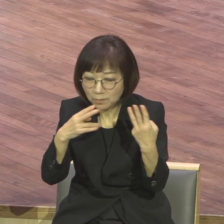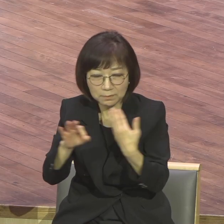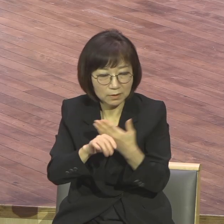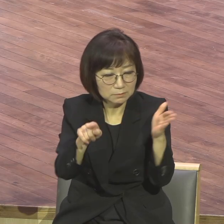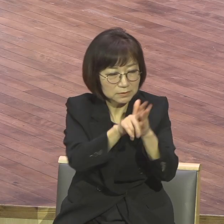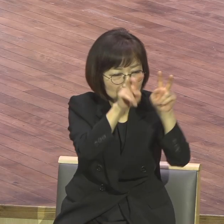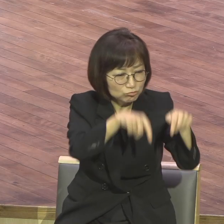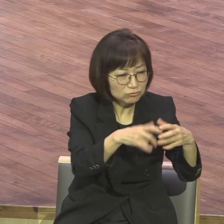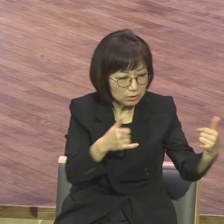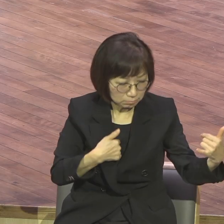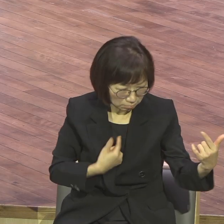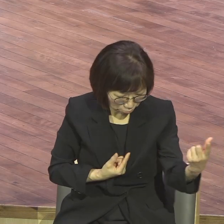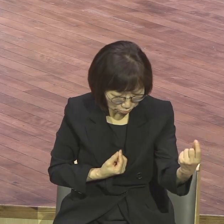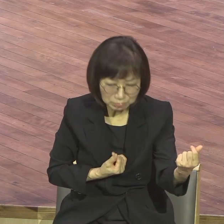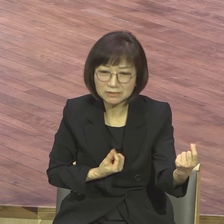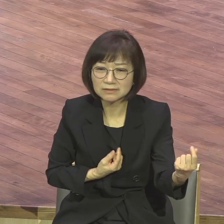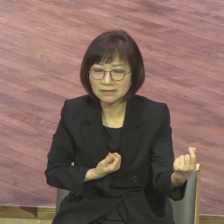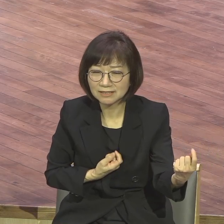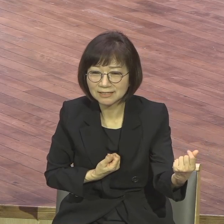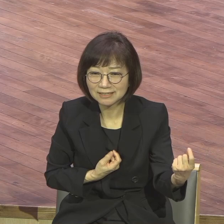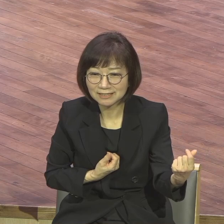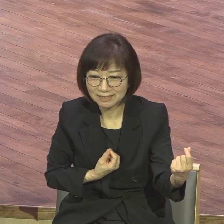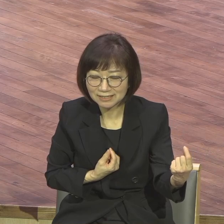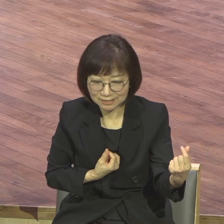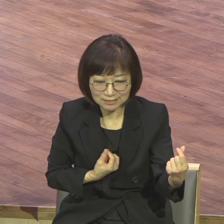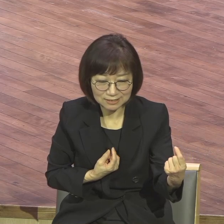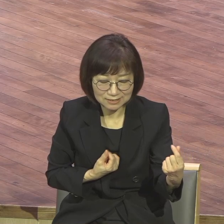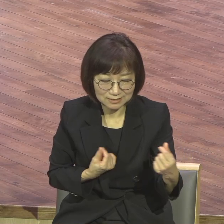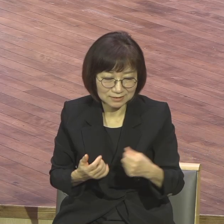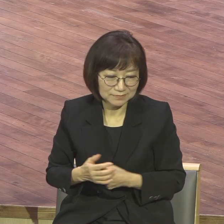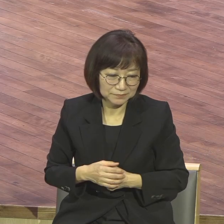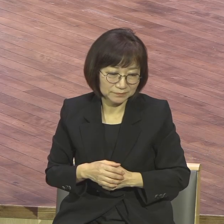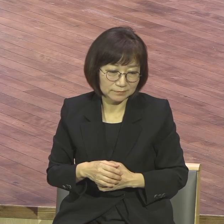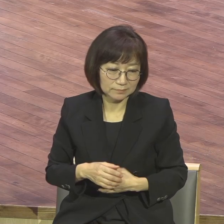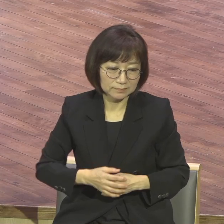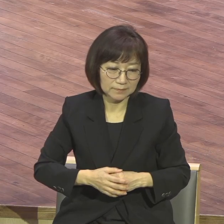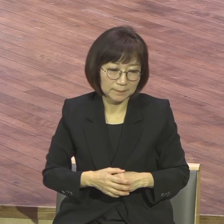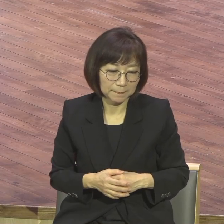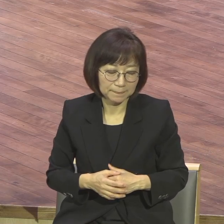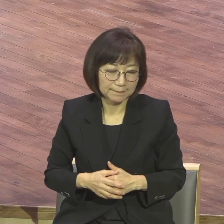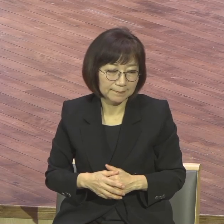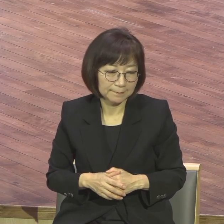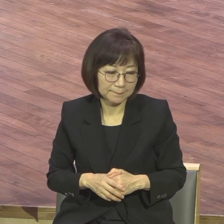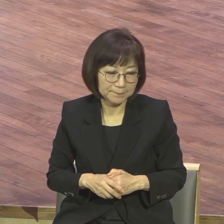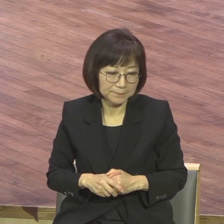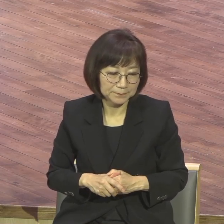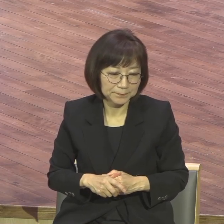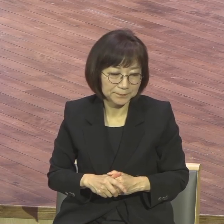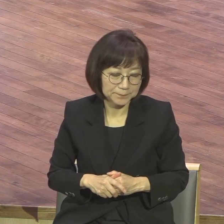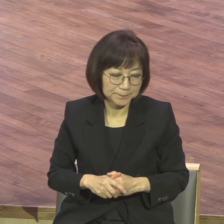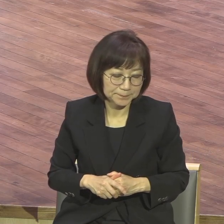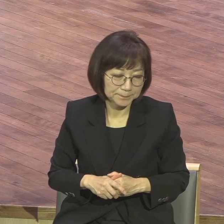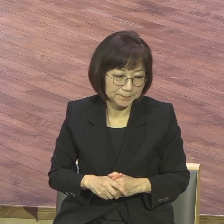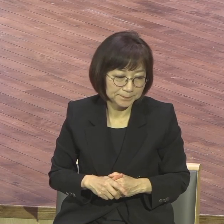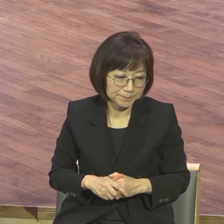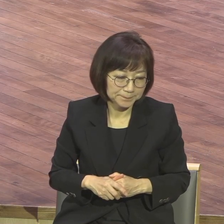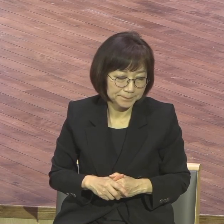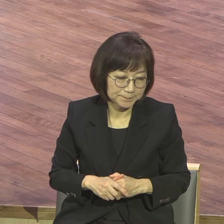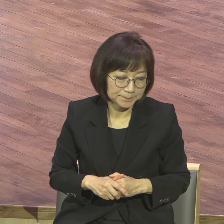같아요 제가 볼 때 그래요 그런 사람들 우리 가족 일가 친척 주위의 친구들 동료들 다